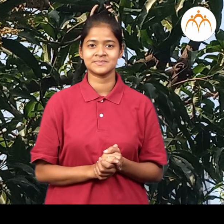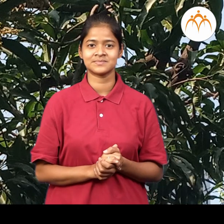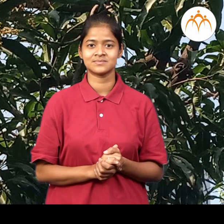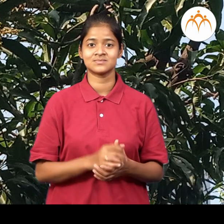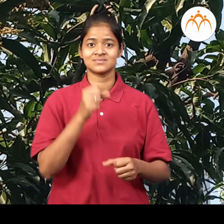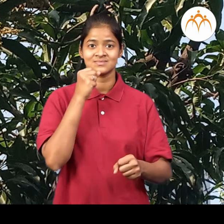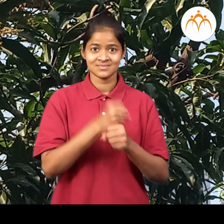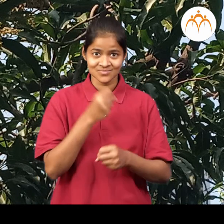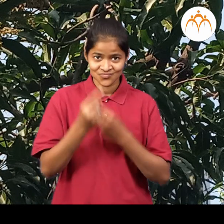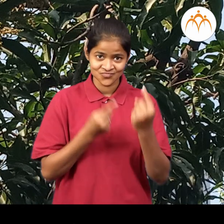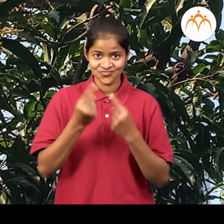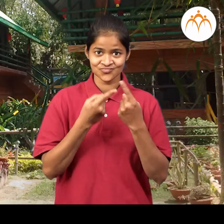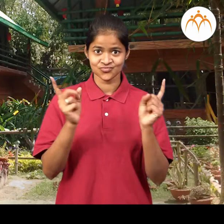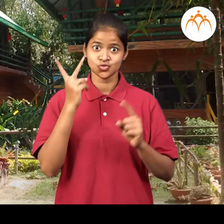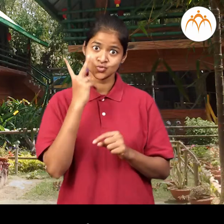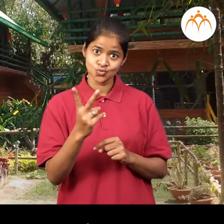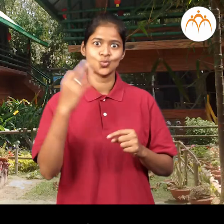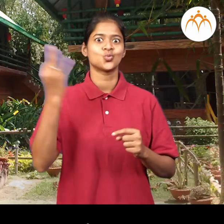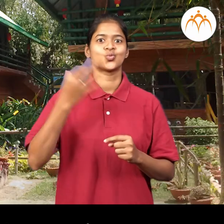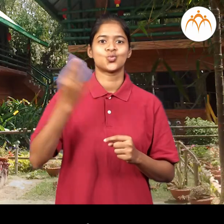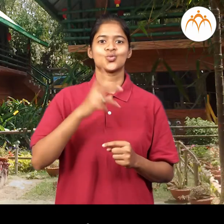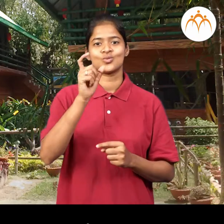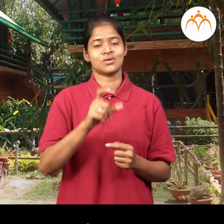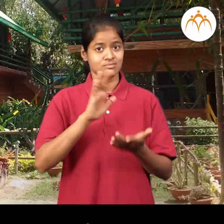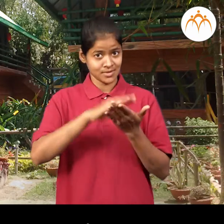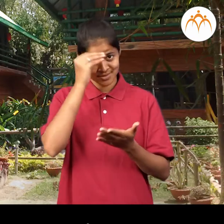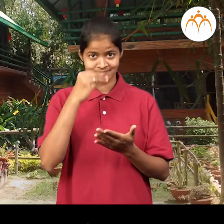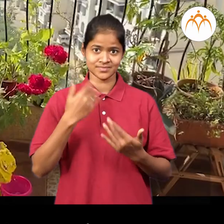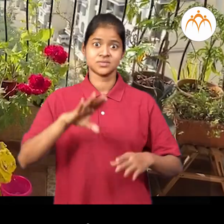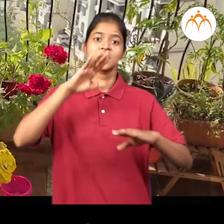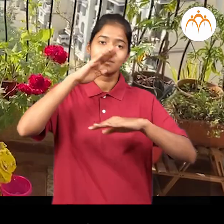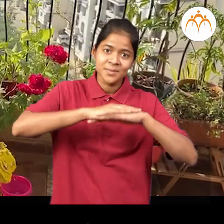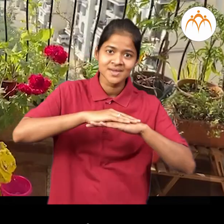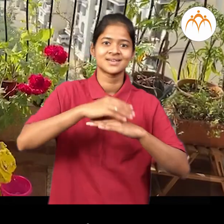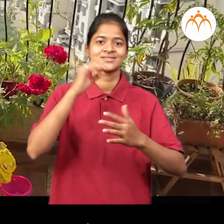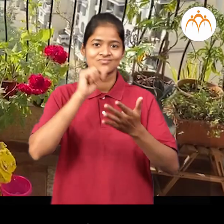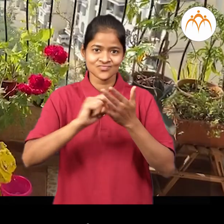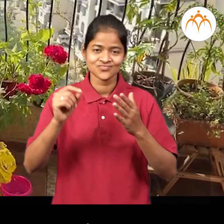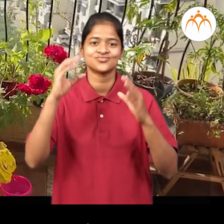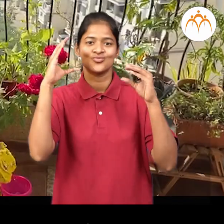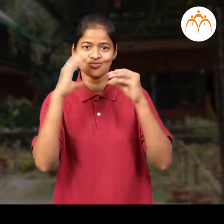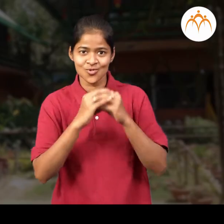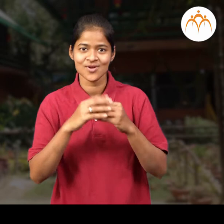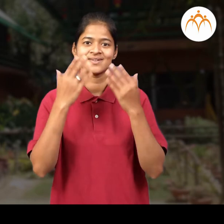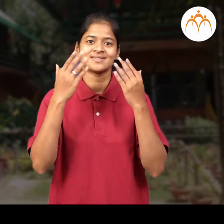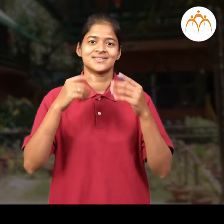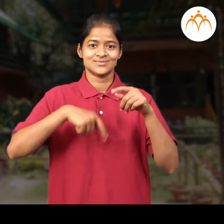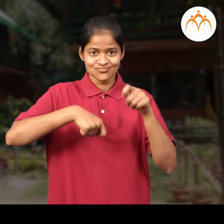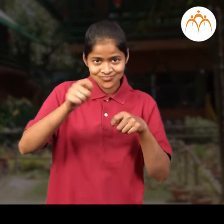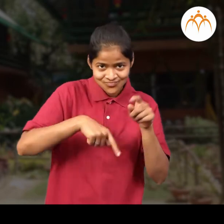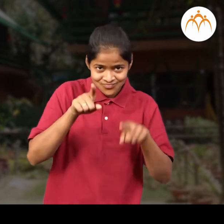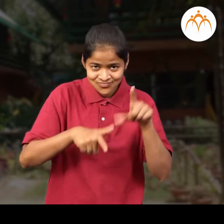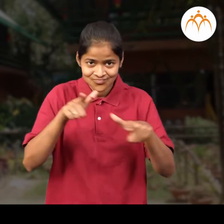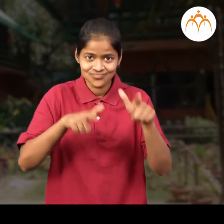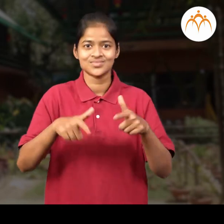वासाला का तुम्हाला या बागा पाहिला वर कितिन अविन शब्दा कर ले वर तुम्हाला गच्ची,